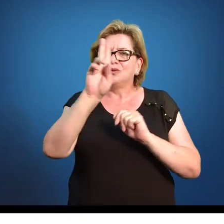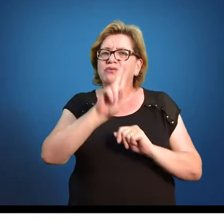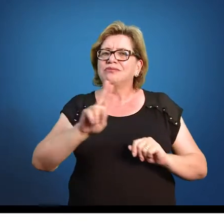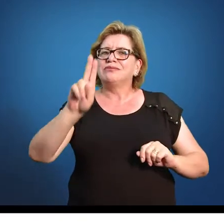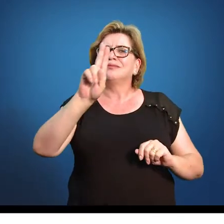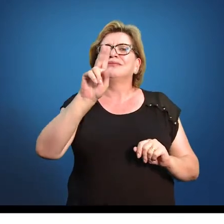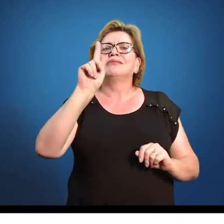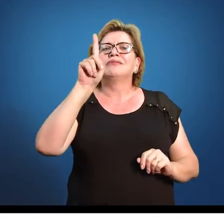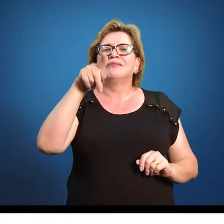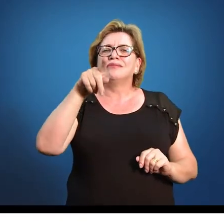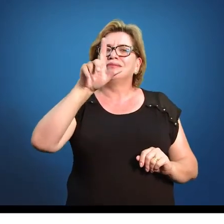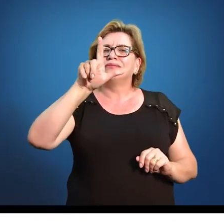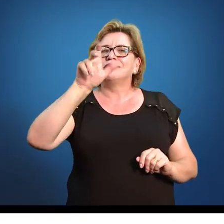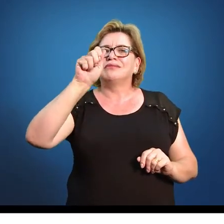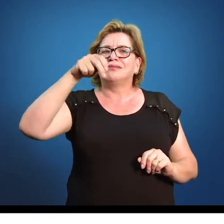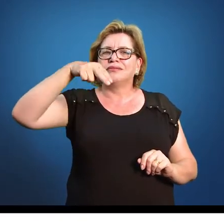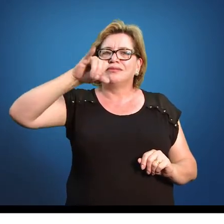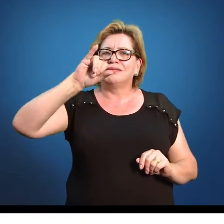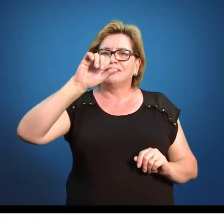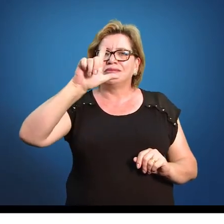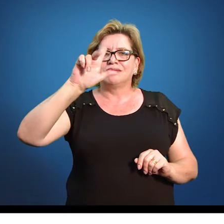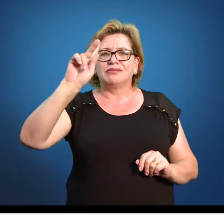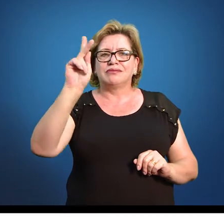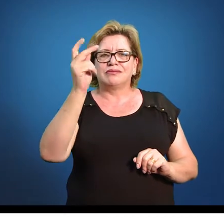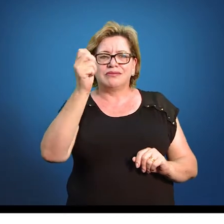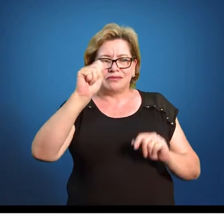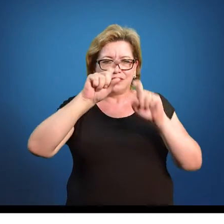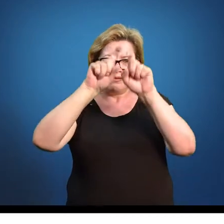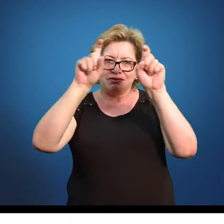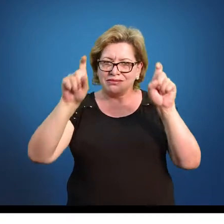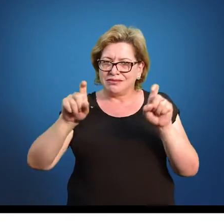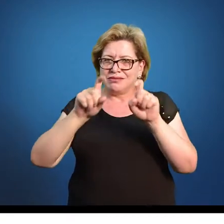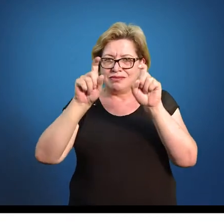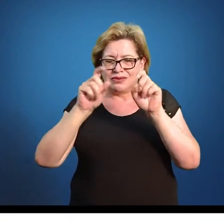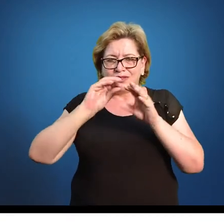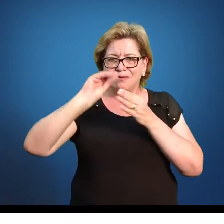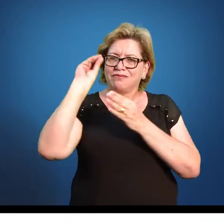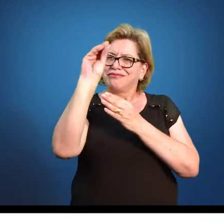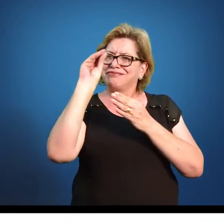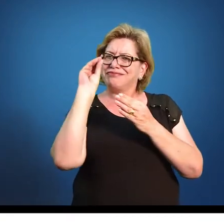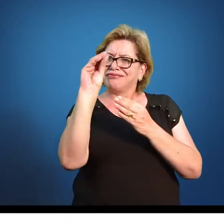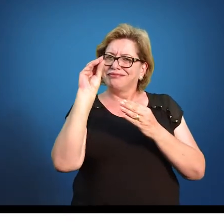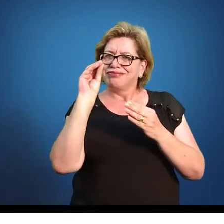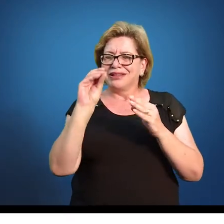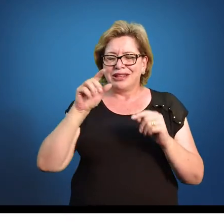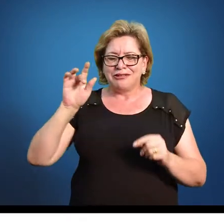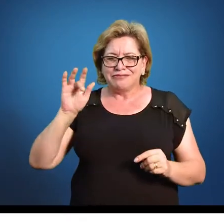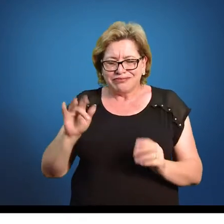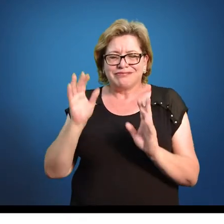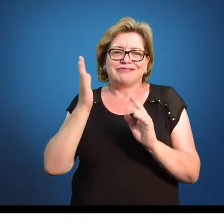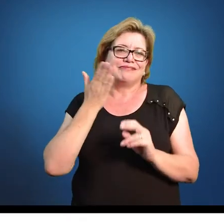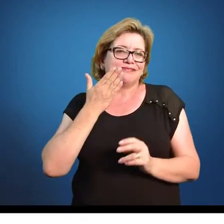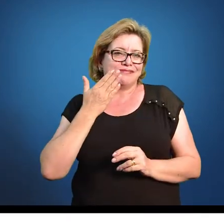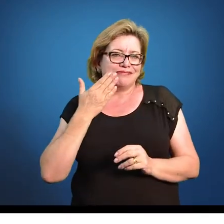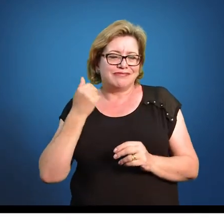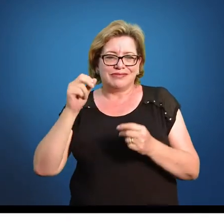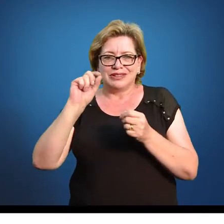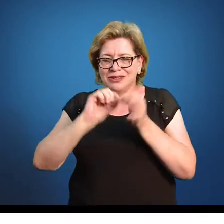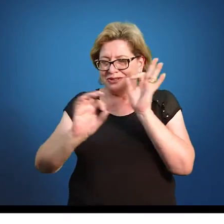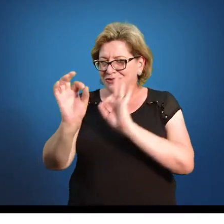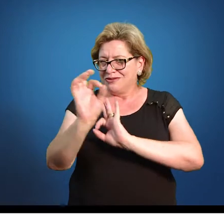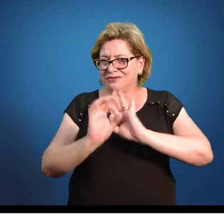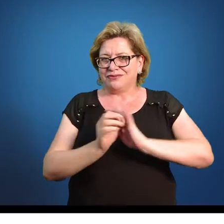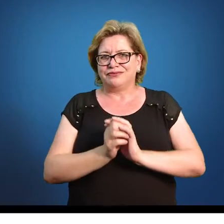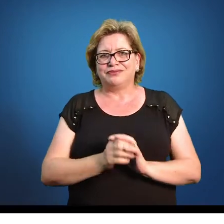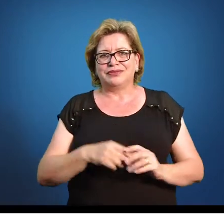eletrônicas. Então você vai passar para a tua planilha todos os dados, e lá a lógica é muito mais fácil, com um clique, fazer com que ela coloque em ordem.